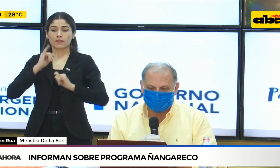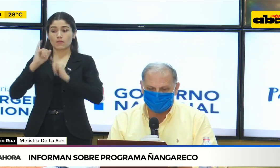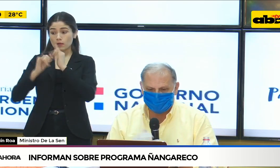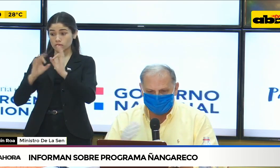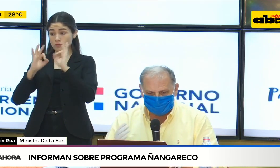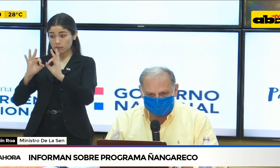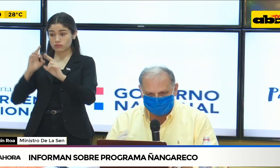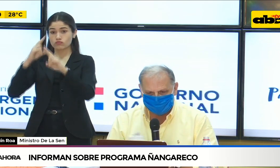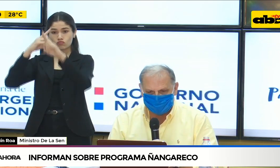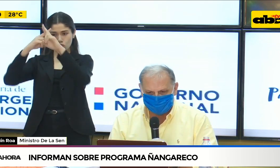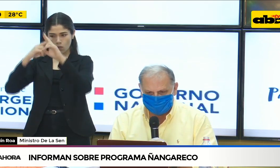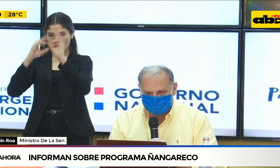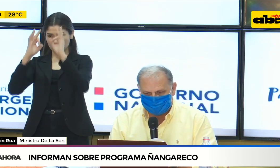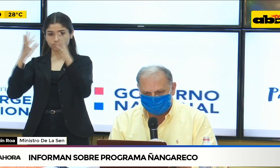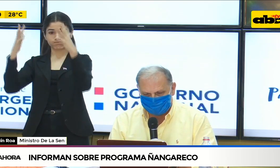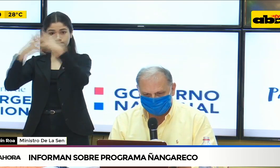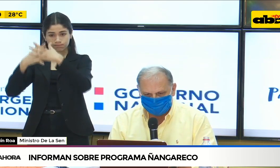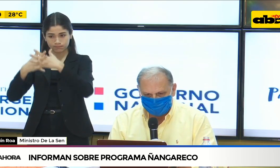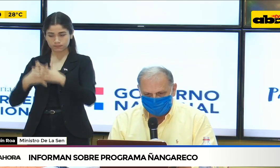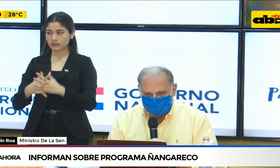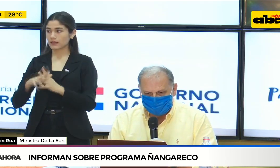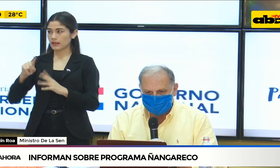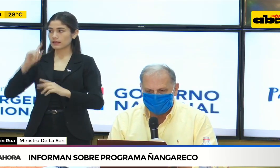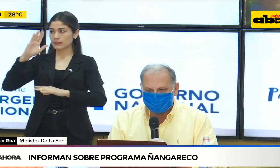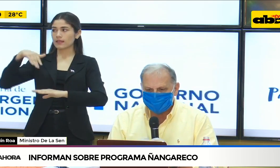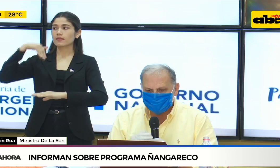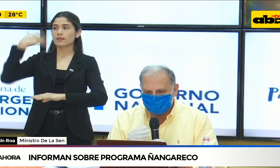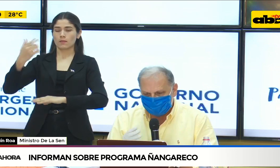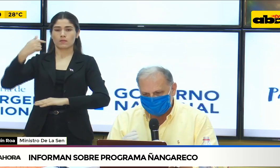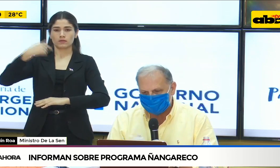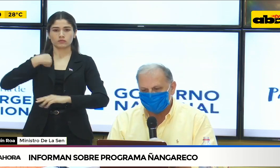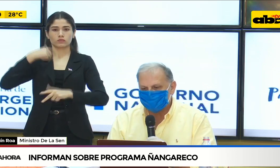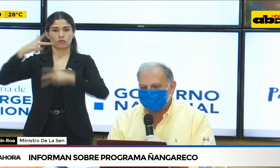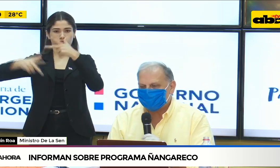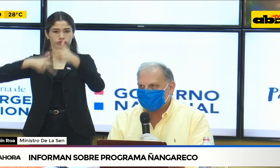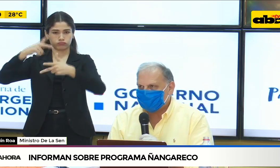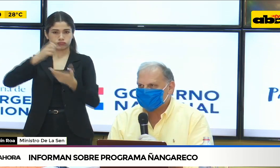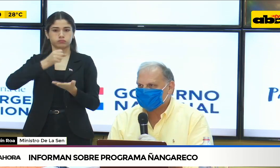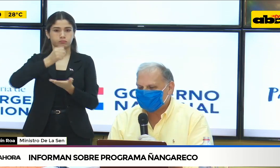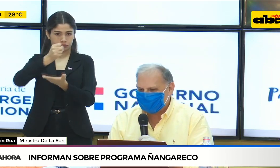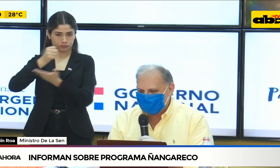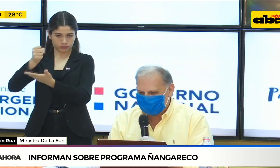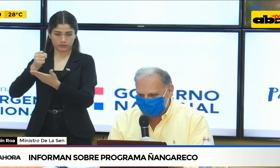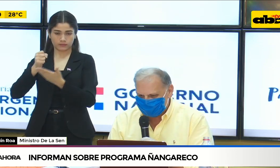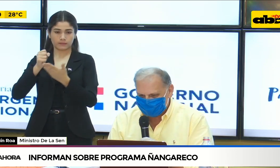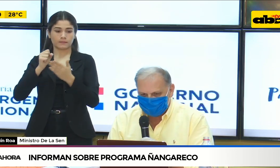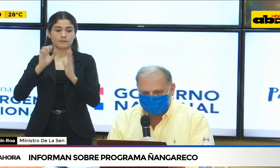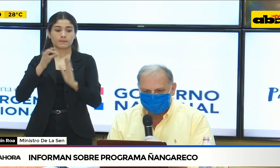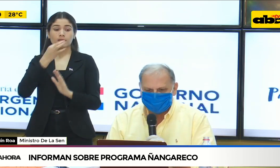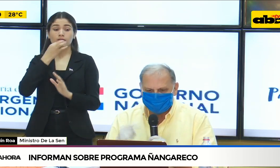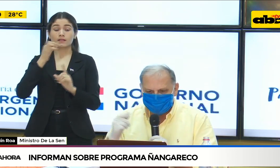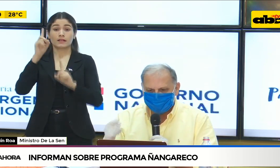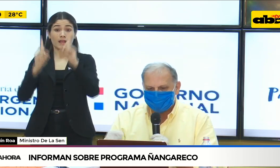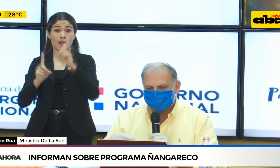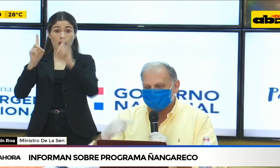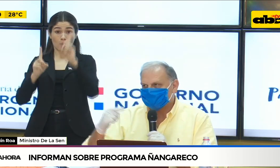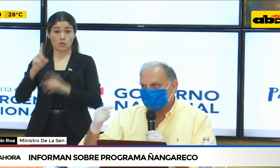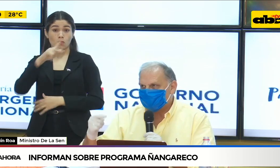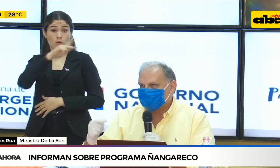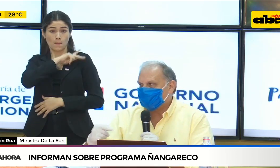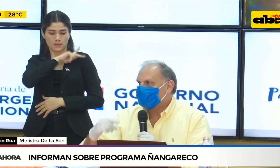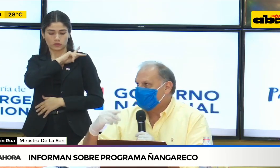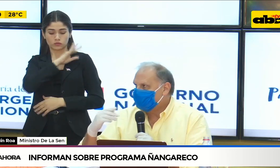aclarar también lo siguiente. Aquellas personas con billeteras creadas reciben la